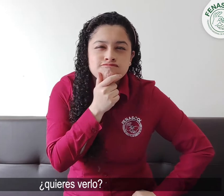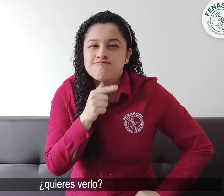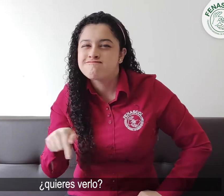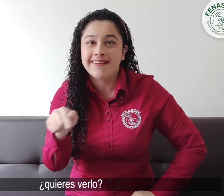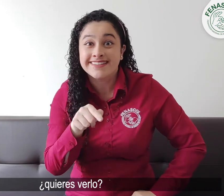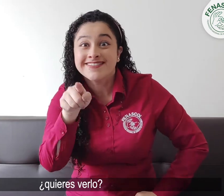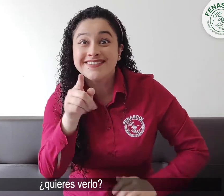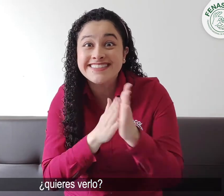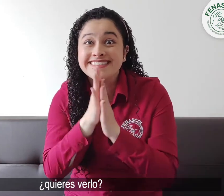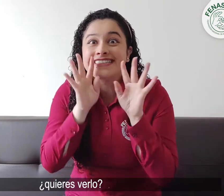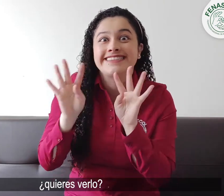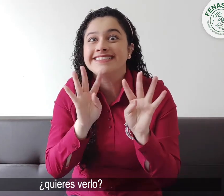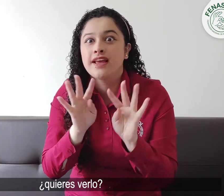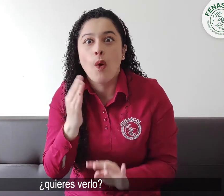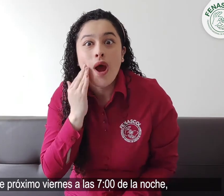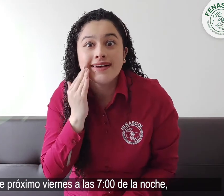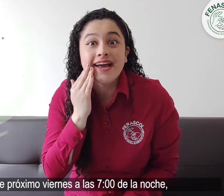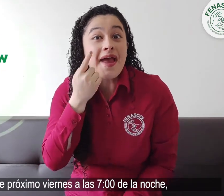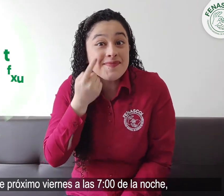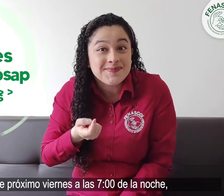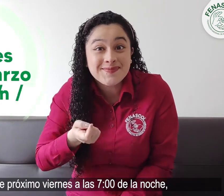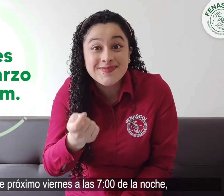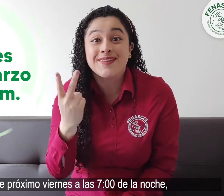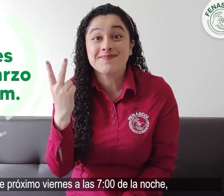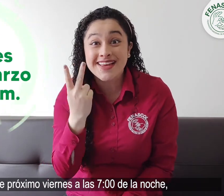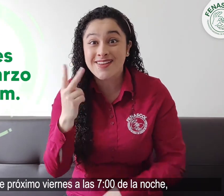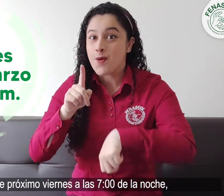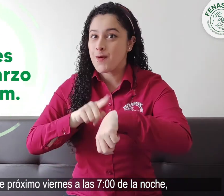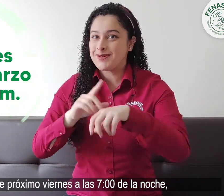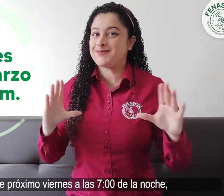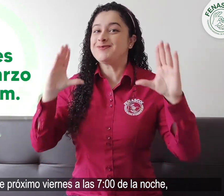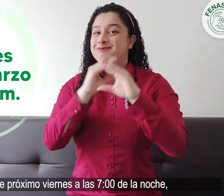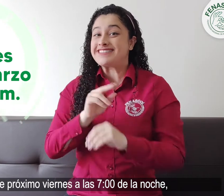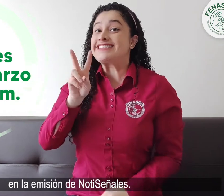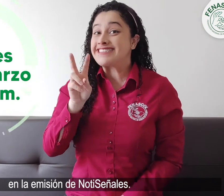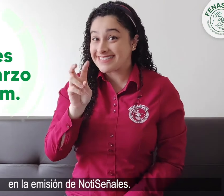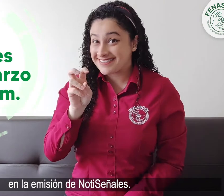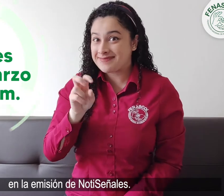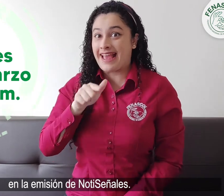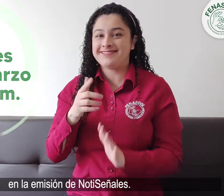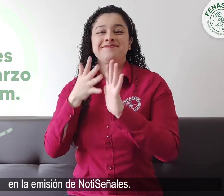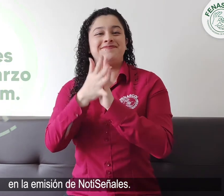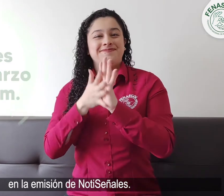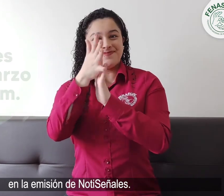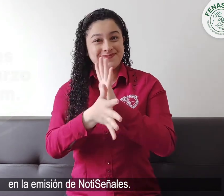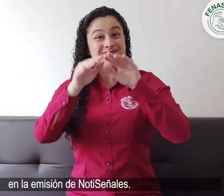¿Quieres verlo? Es este próximo viernes a las 7 de la noche En la emisión de Noticeñales